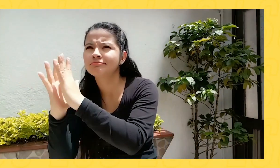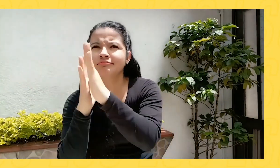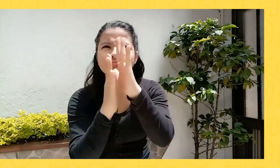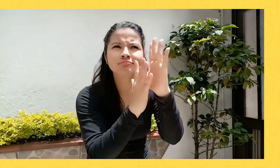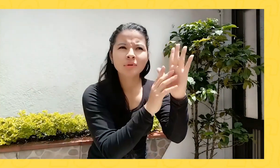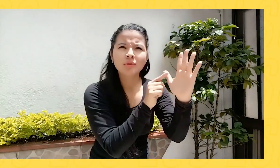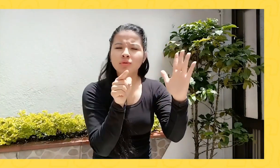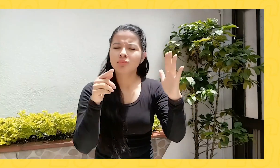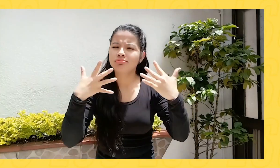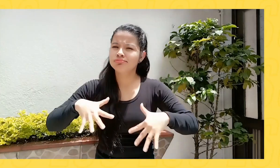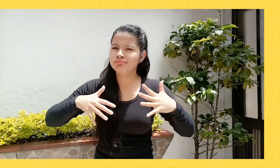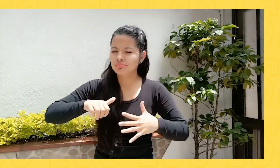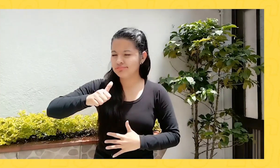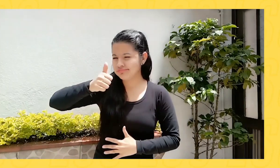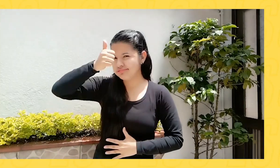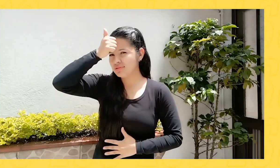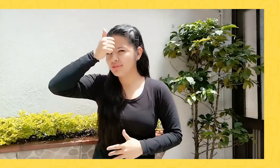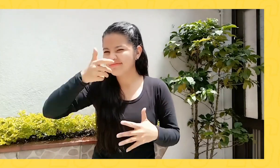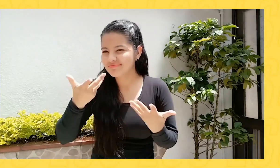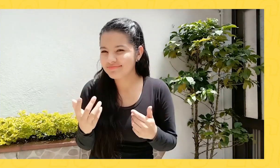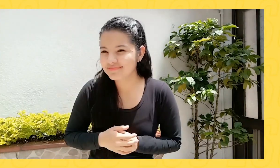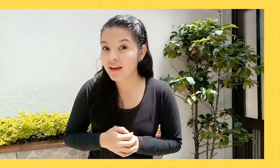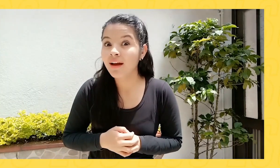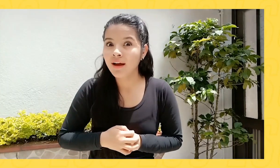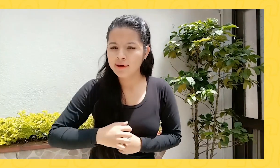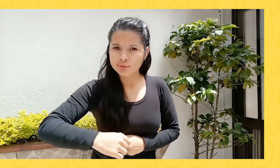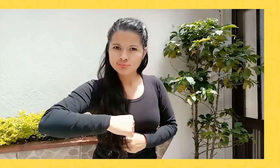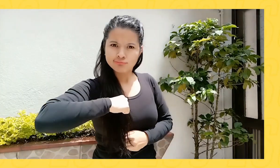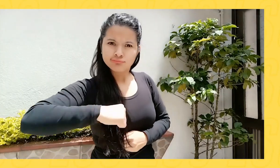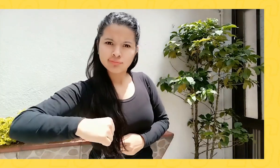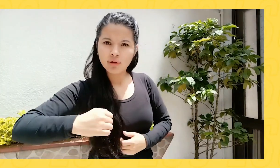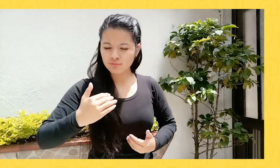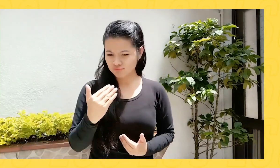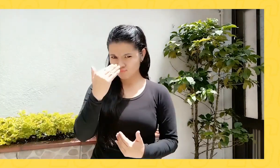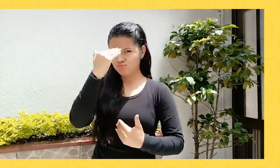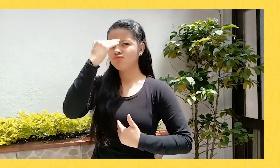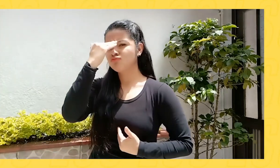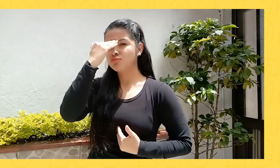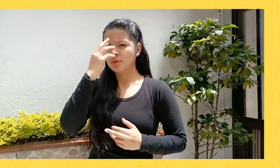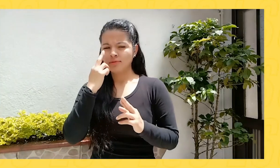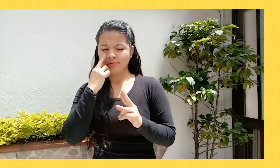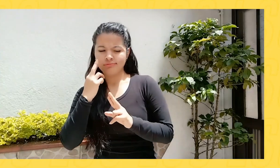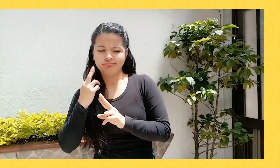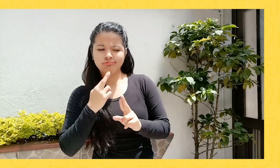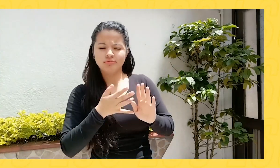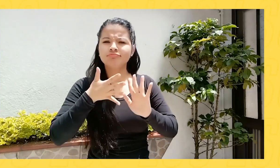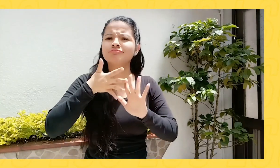Los temas principales serán Derechos, toma de conciencia y reconocimiento de la